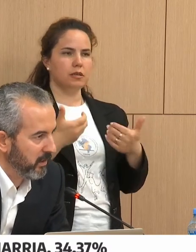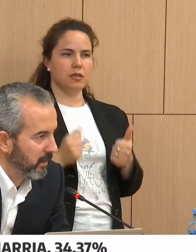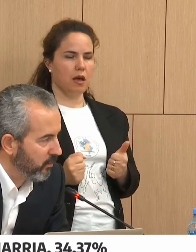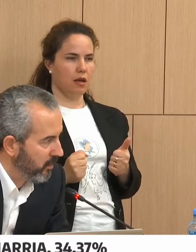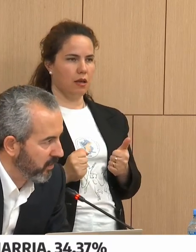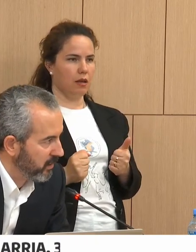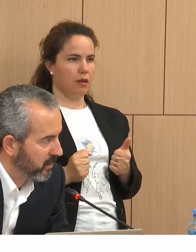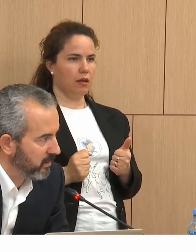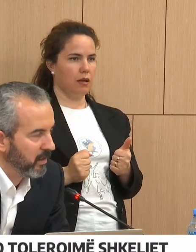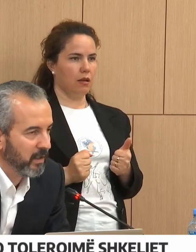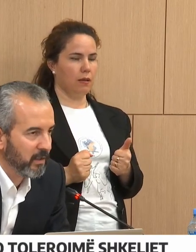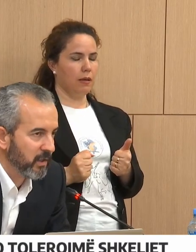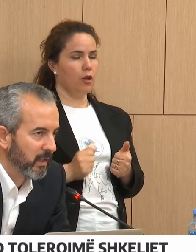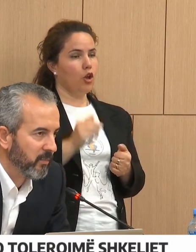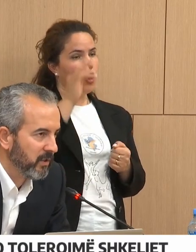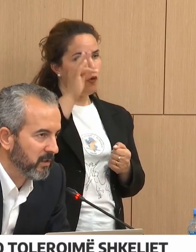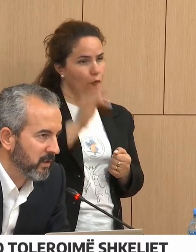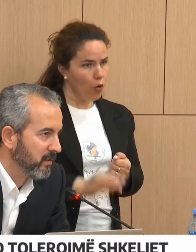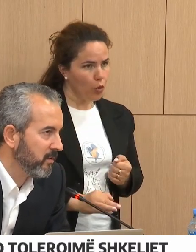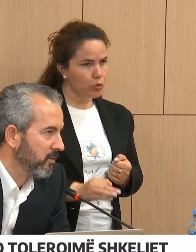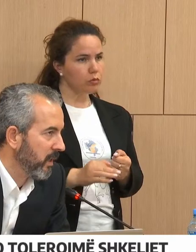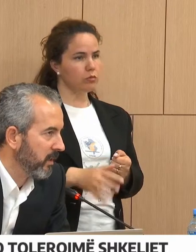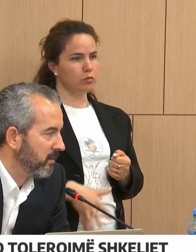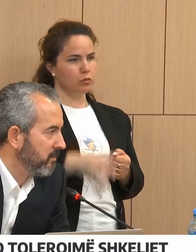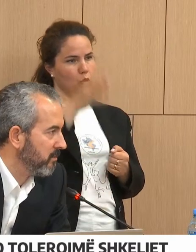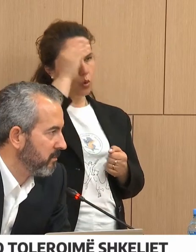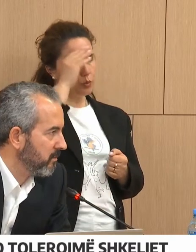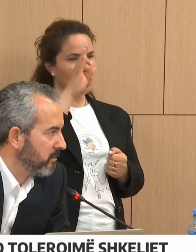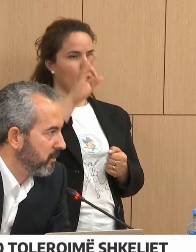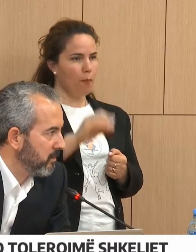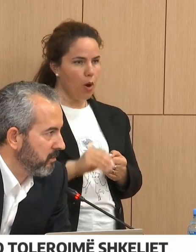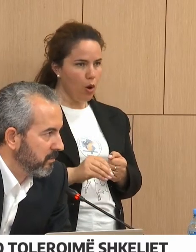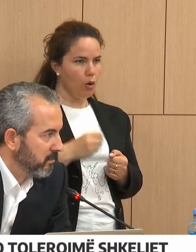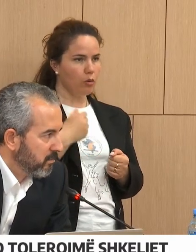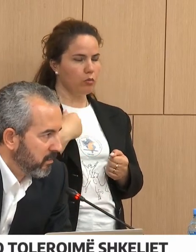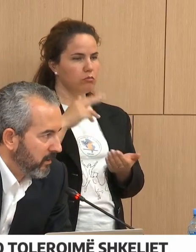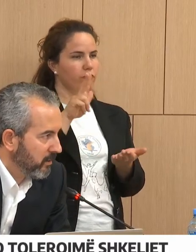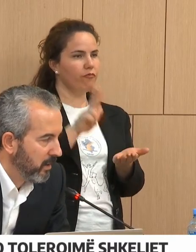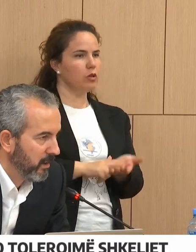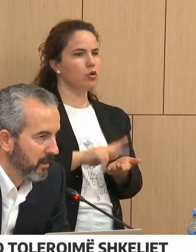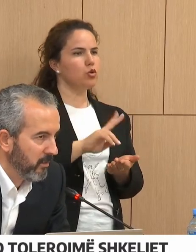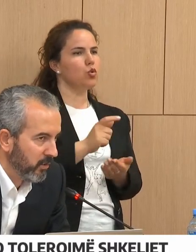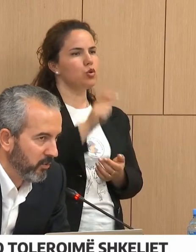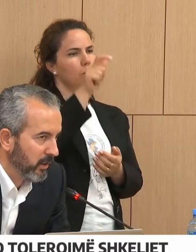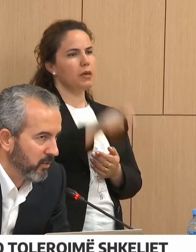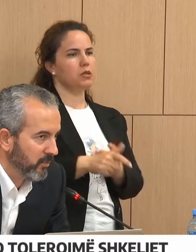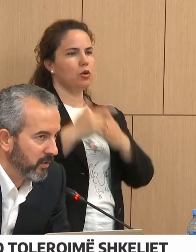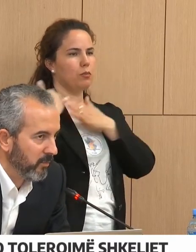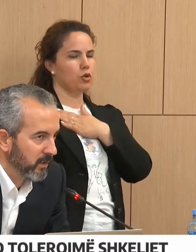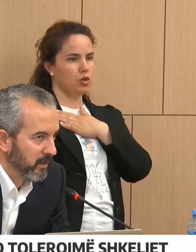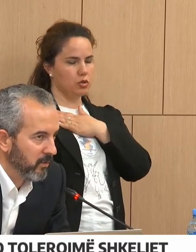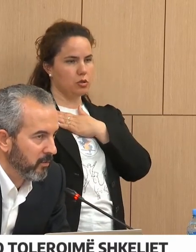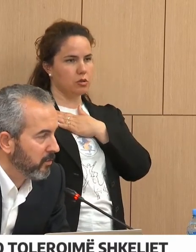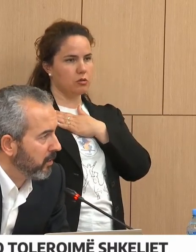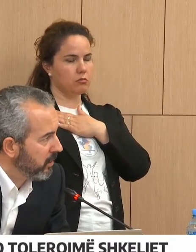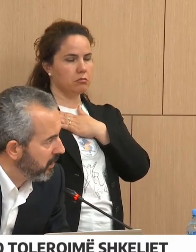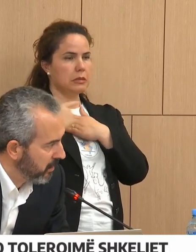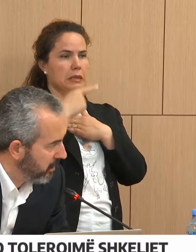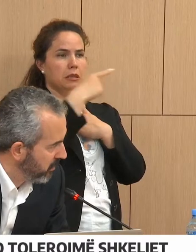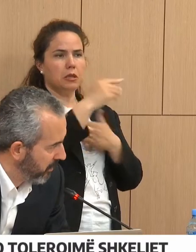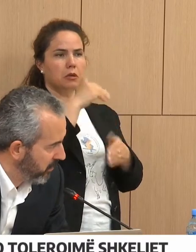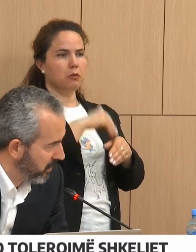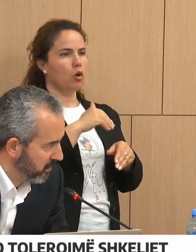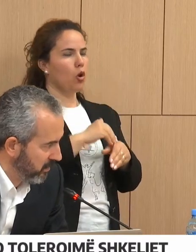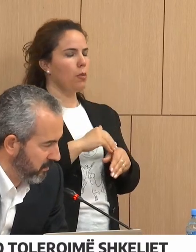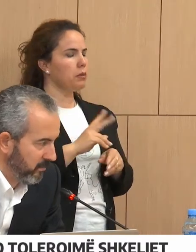pra të përgjesi, natyrën e përgjesis, shkallën e përgjesis, do të majë, do të kaqë. Po, ju jenë i duke për komente dhe konkluzioni